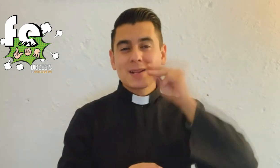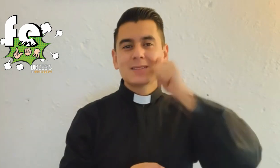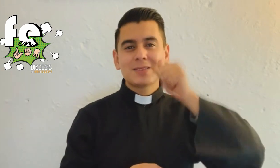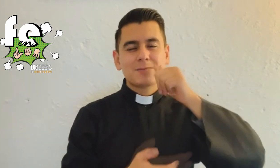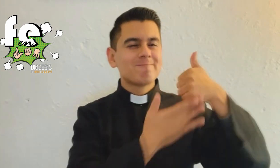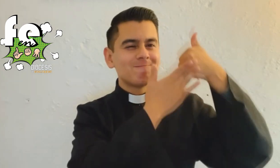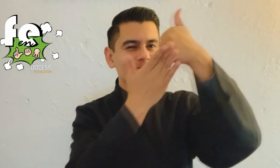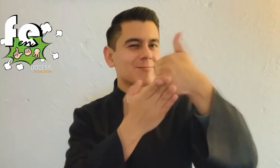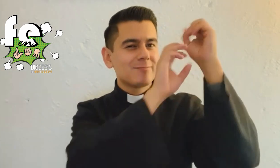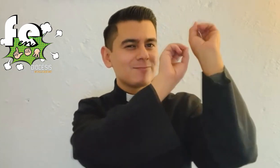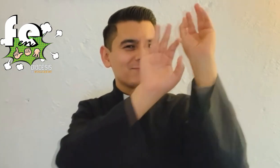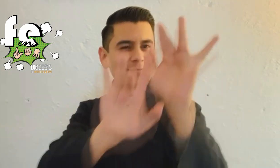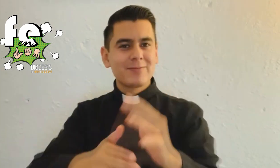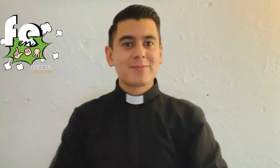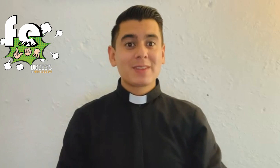Un abrazo, Dios los bendiga.